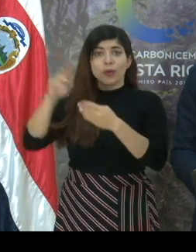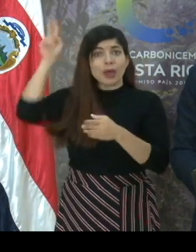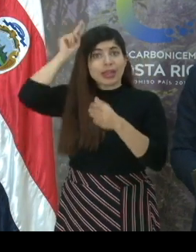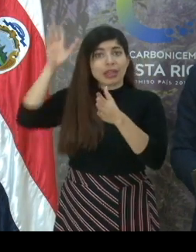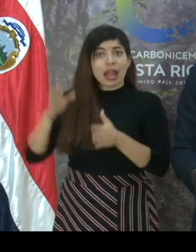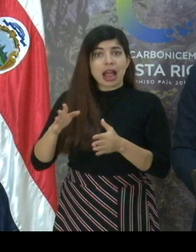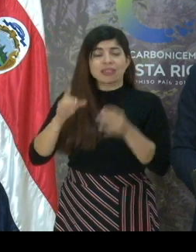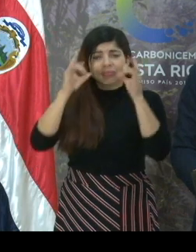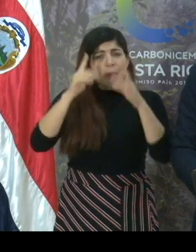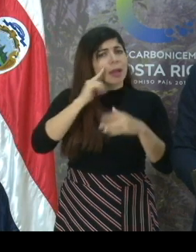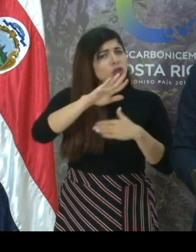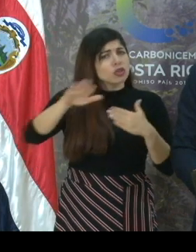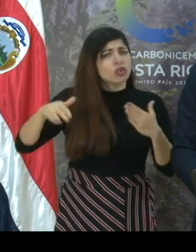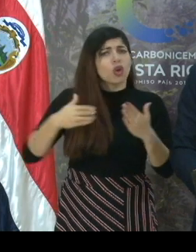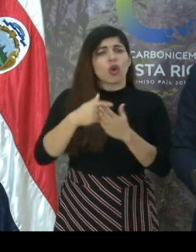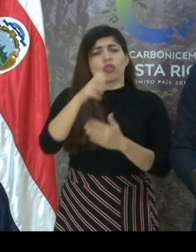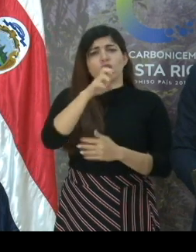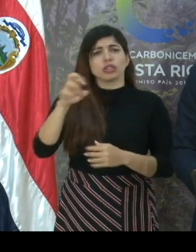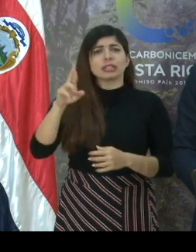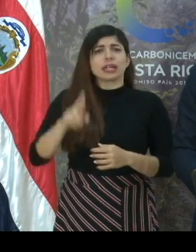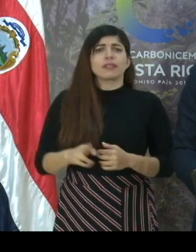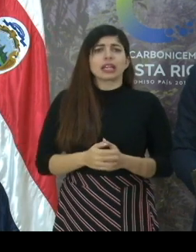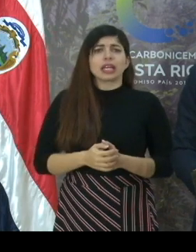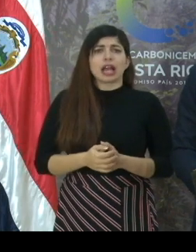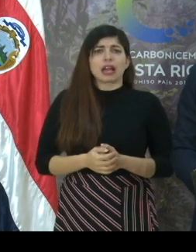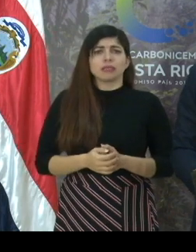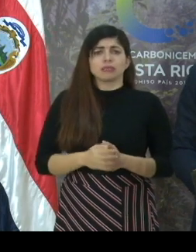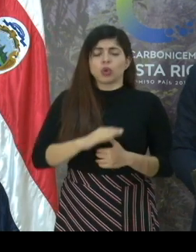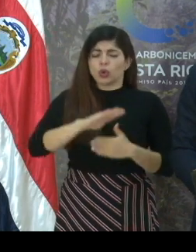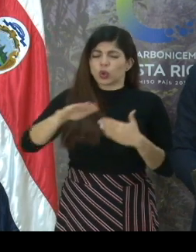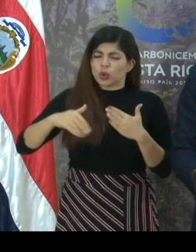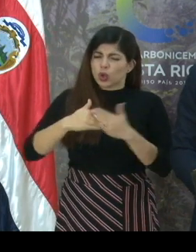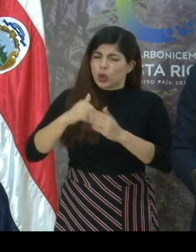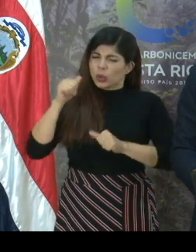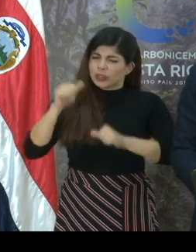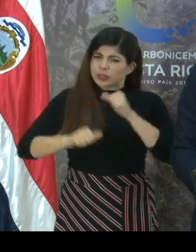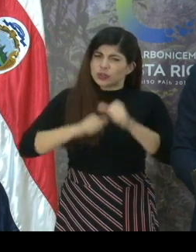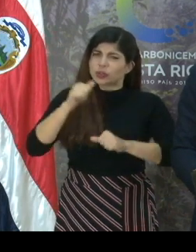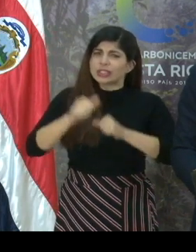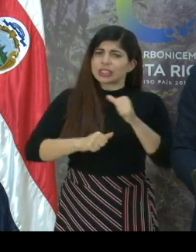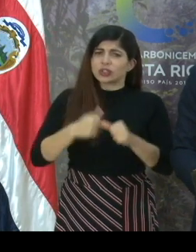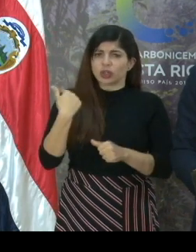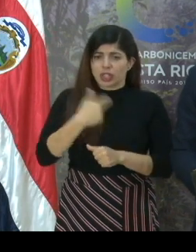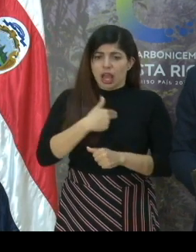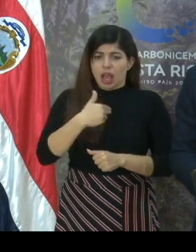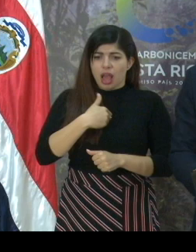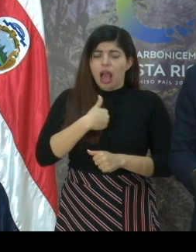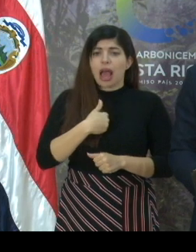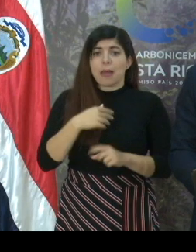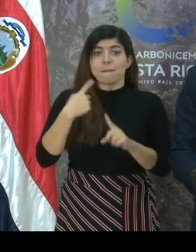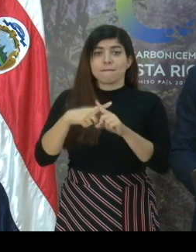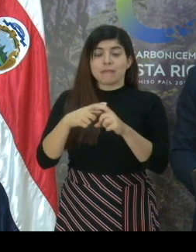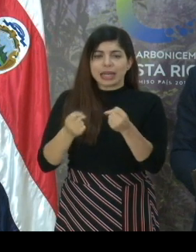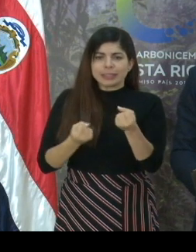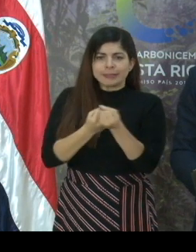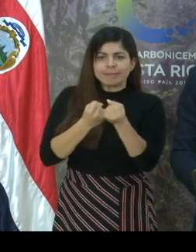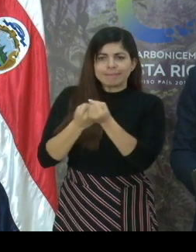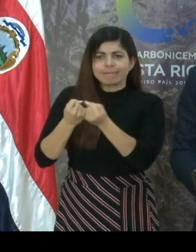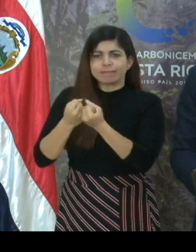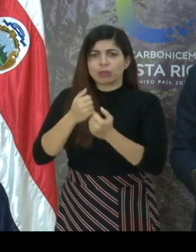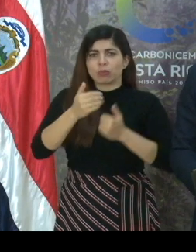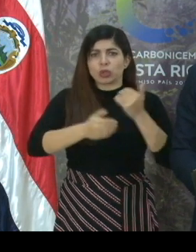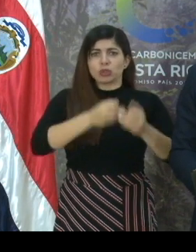toda Costa Rica y pondremos todo el esfuerzo que está a nuestra disposición y el respaldo a las autoridades